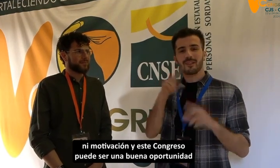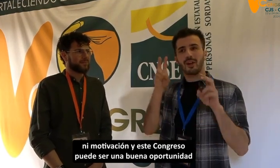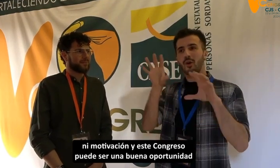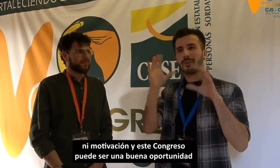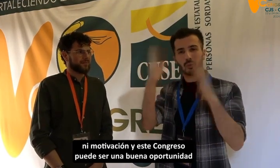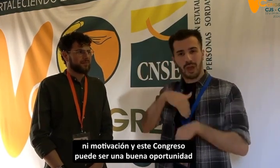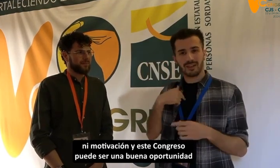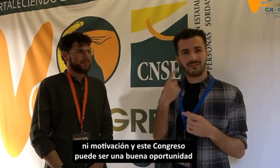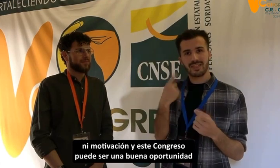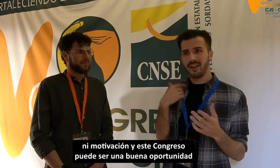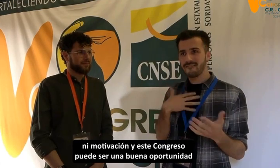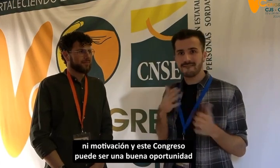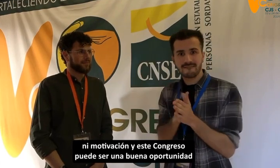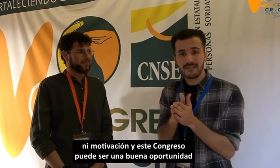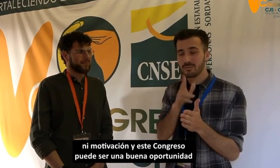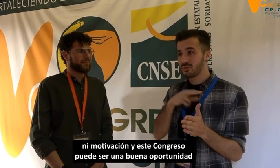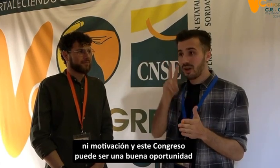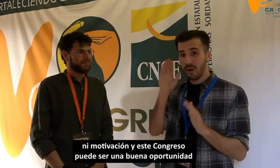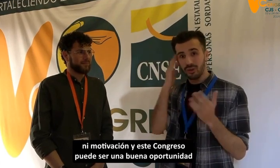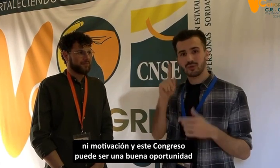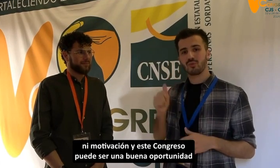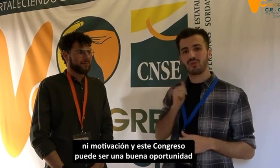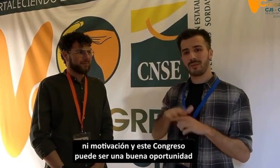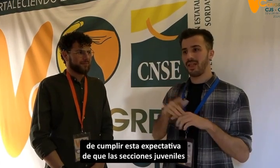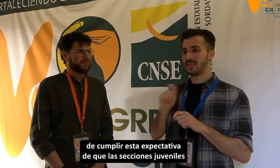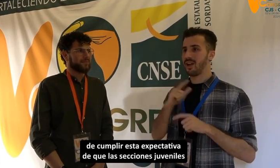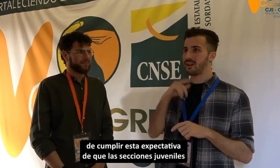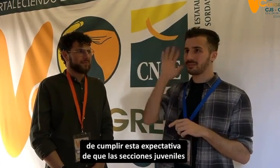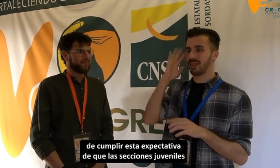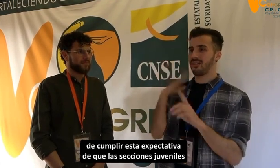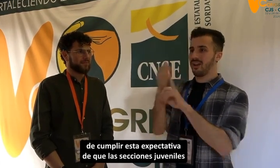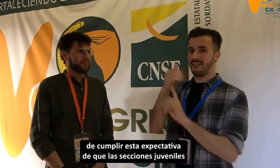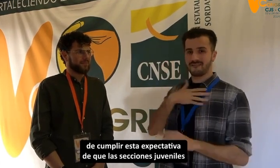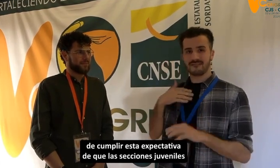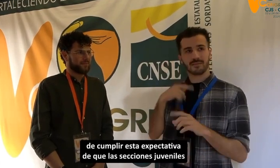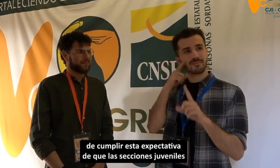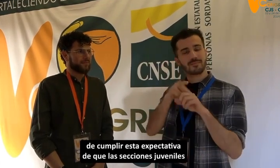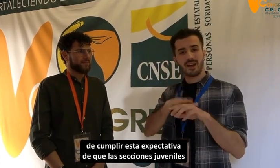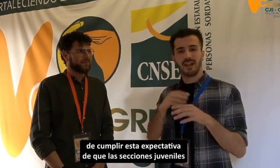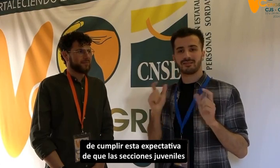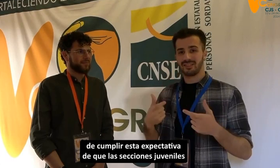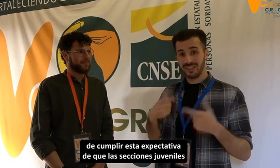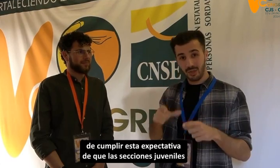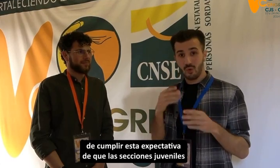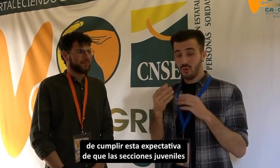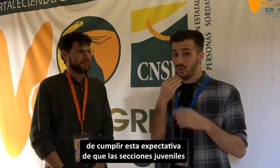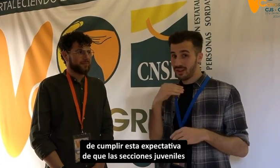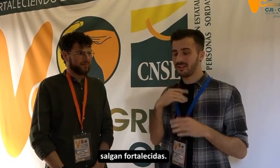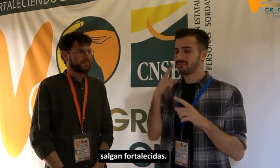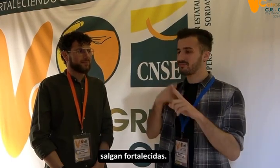aprender ni motivación y este congreso puede ser una buena oportunidad de cumplir esta expectativa de